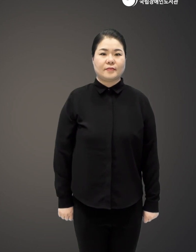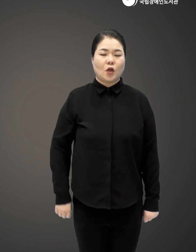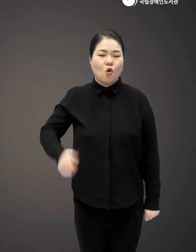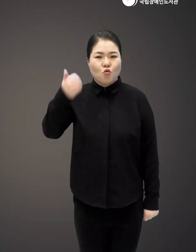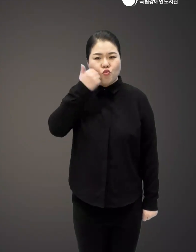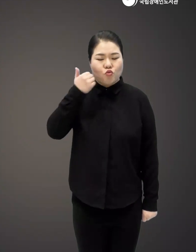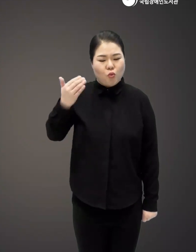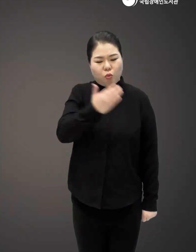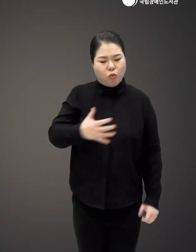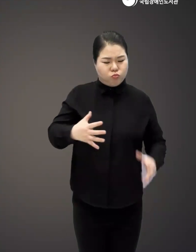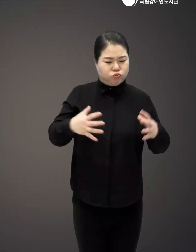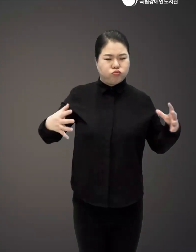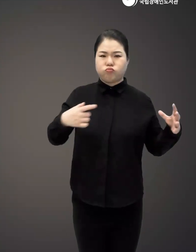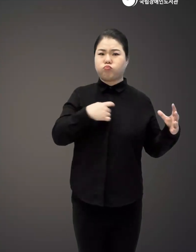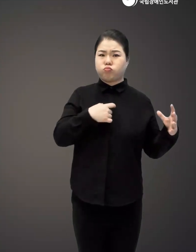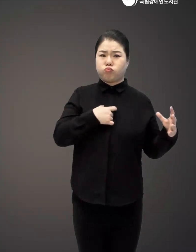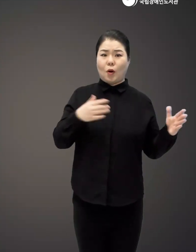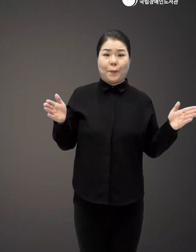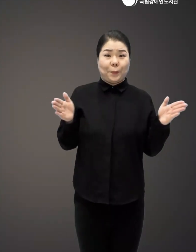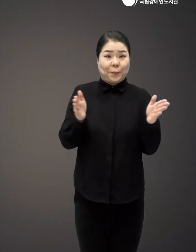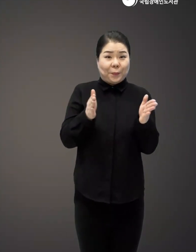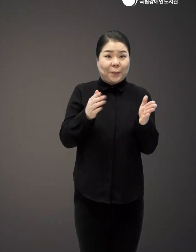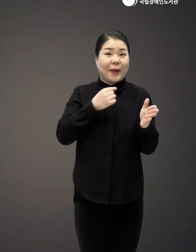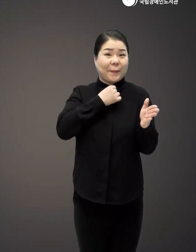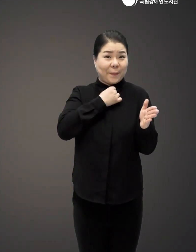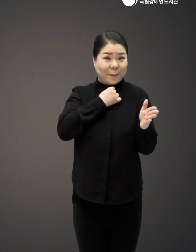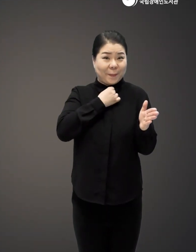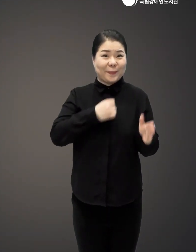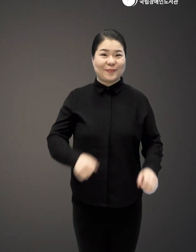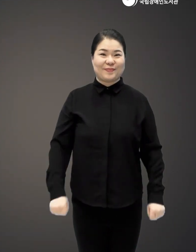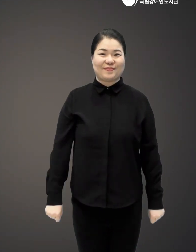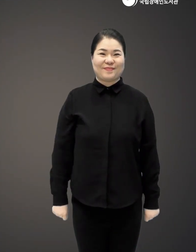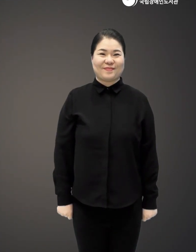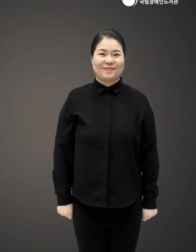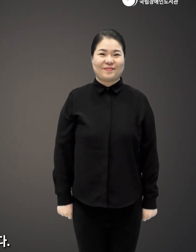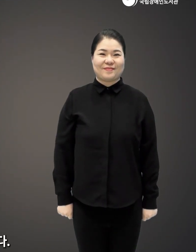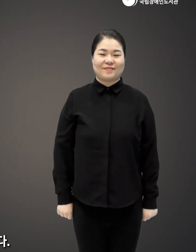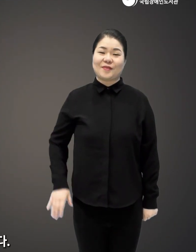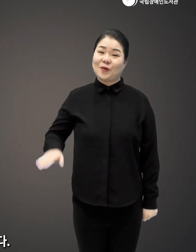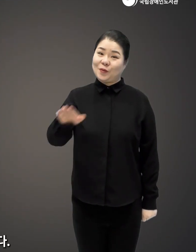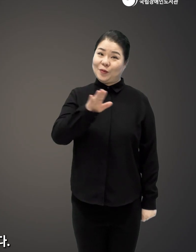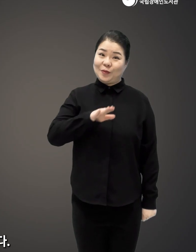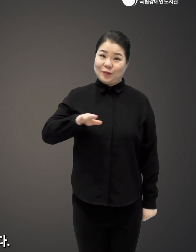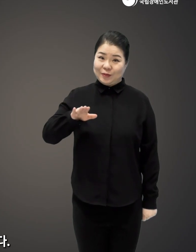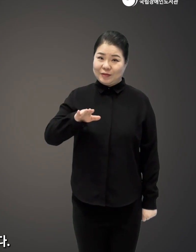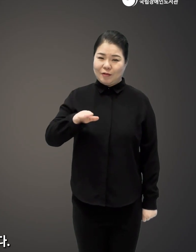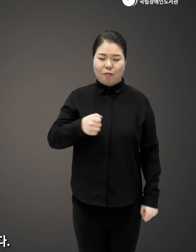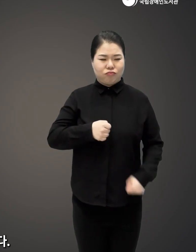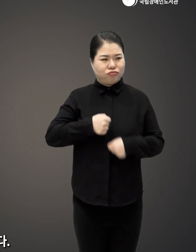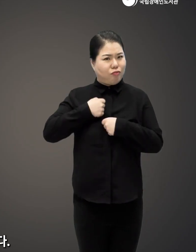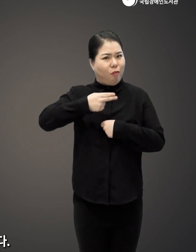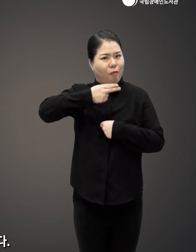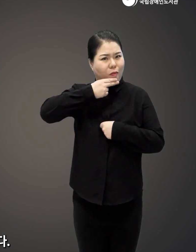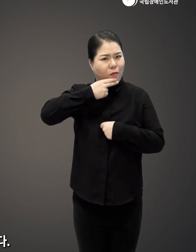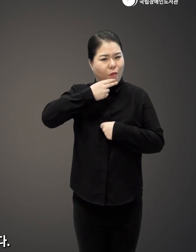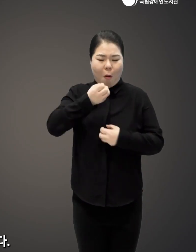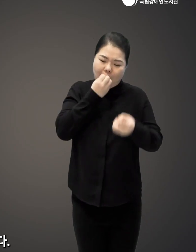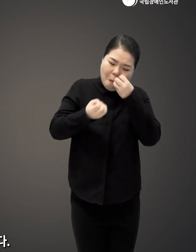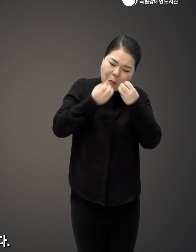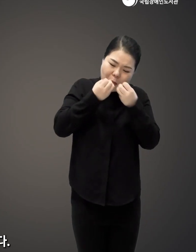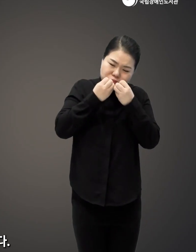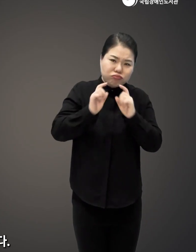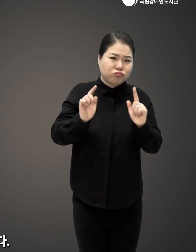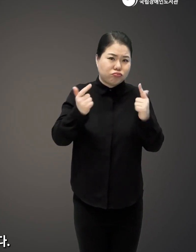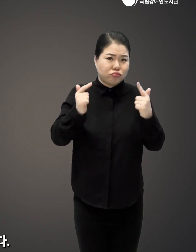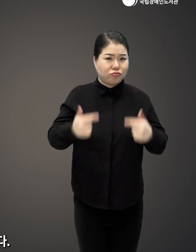누구도 뚱뚱한 몸매를 원하지 않으며 모두가 날씬해지고 싶어한다 우리 대부분은 게으르지 않고 무작정